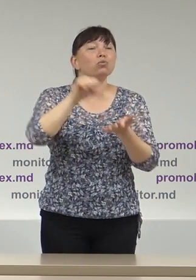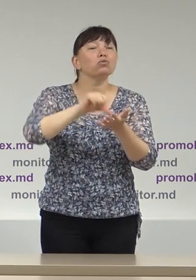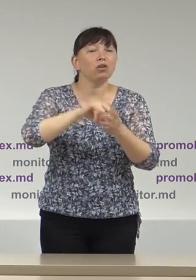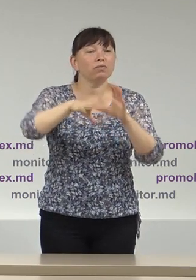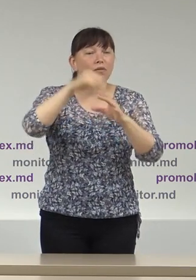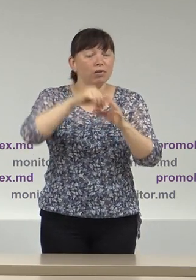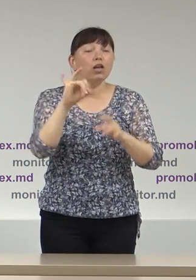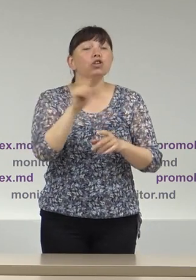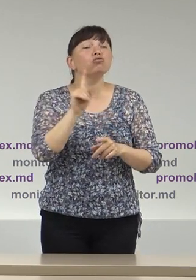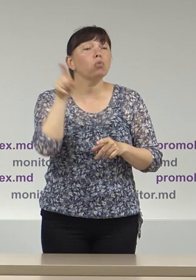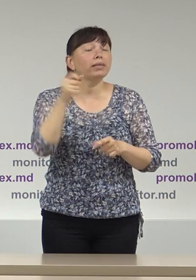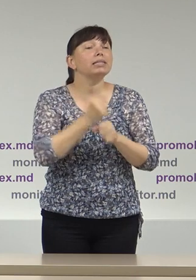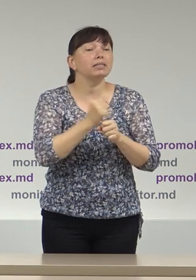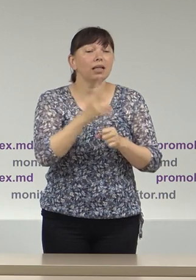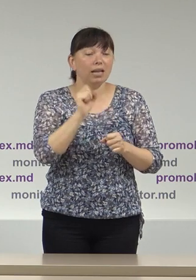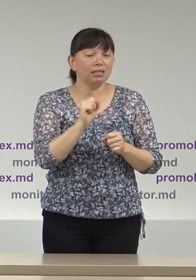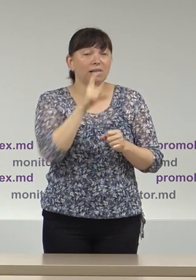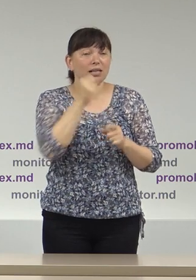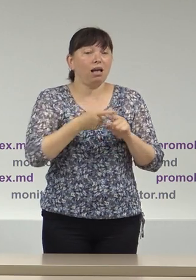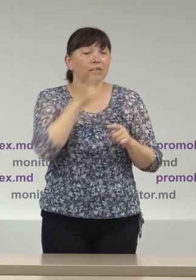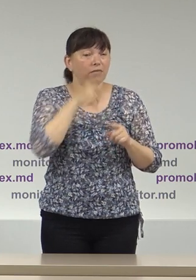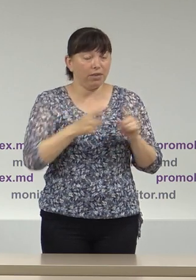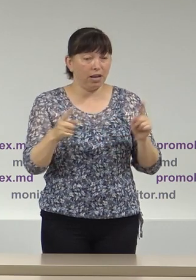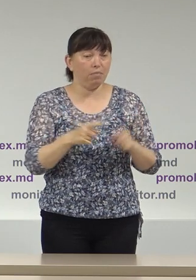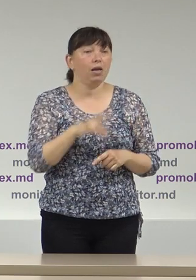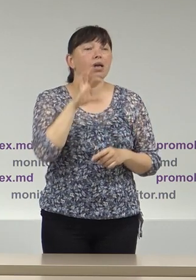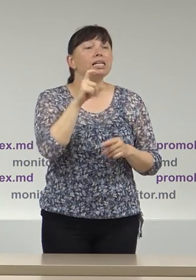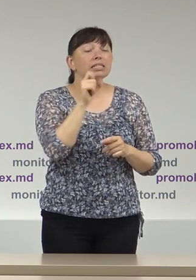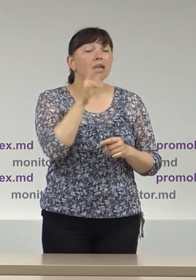perioada de referință a raportului deci în perioada 26